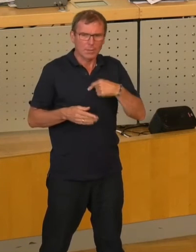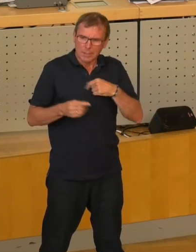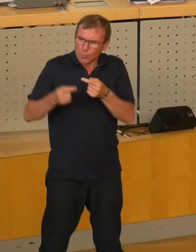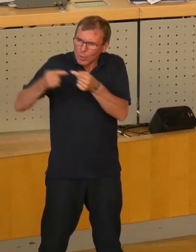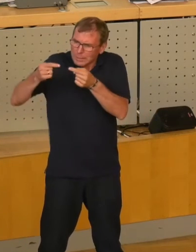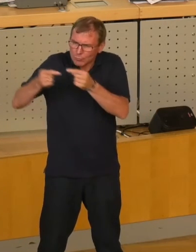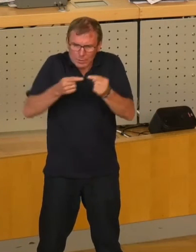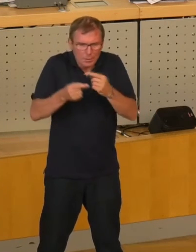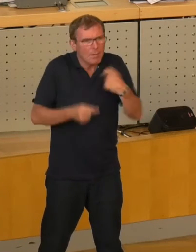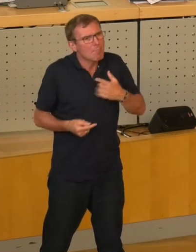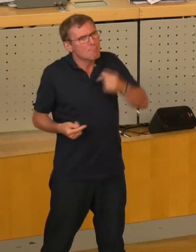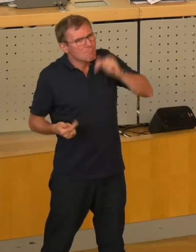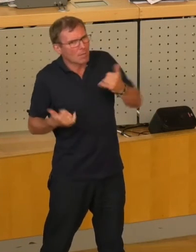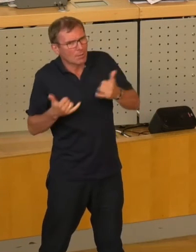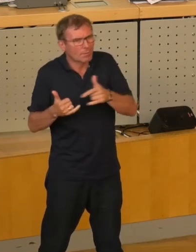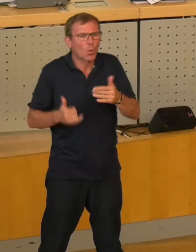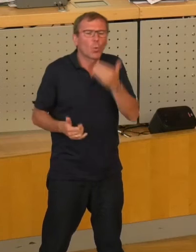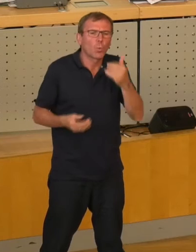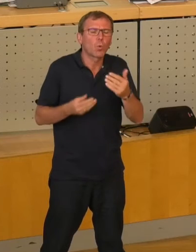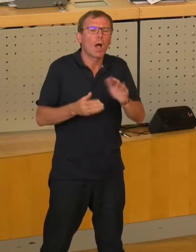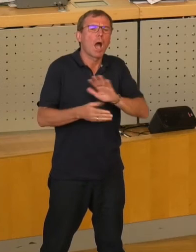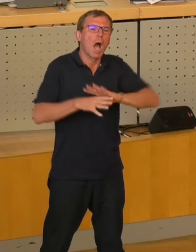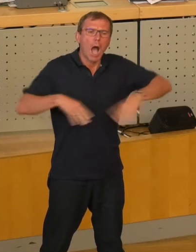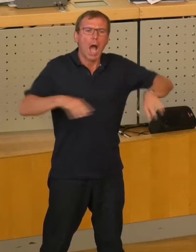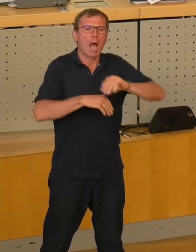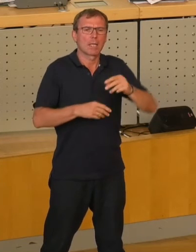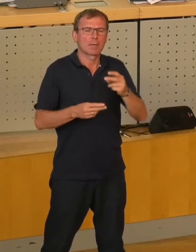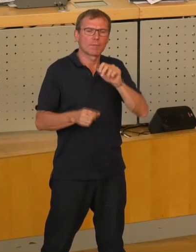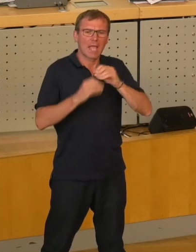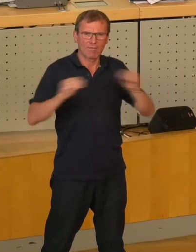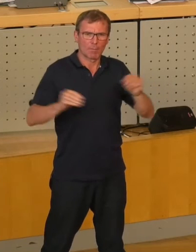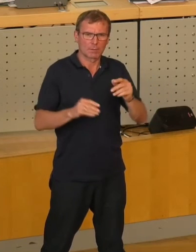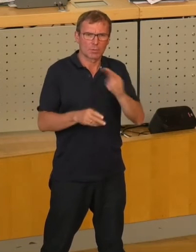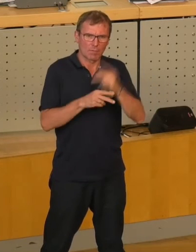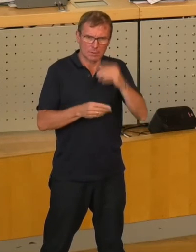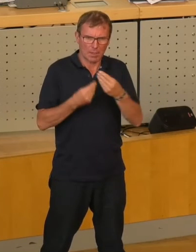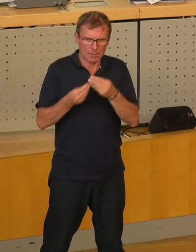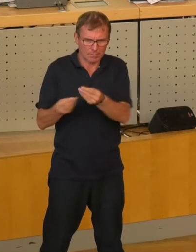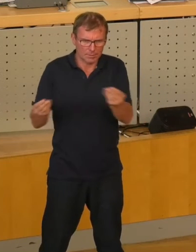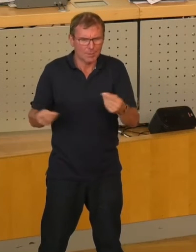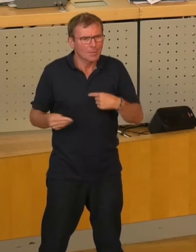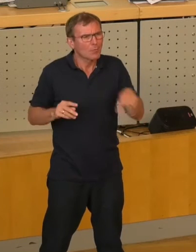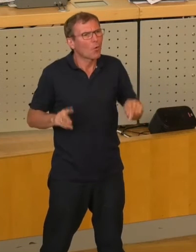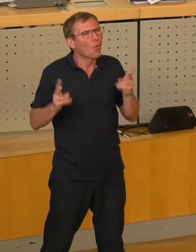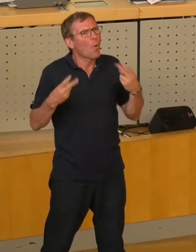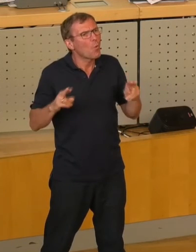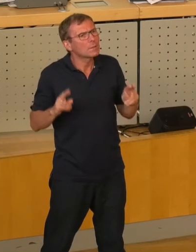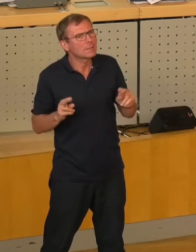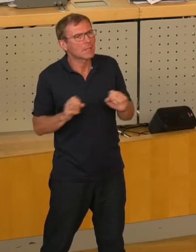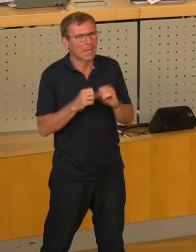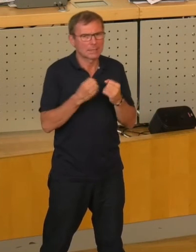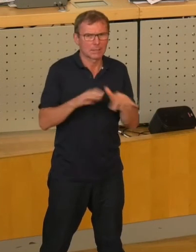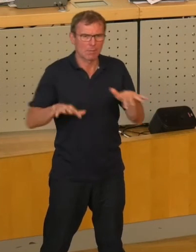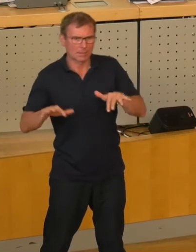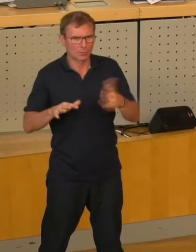waren, als auch noch nicht alle Informationen in Aufsichtsräten gegeben worden sind und wir in einer durchaus unsicheren Situation gewesen